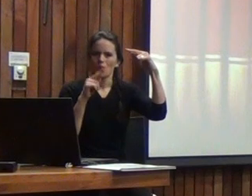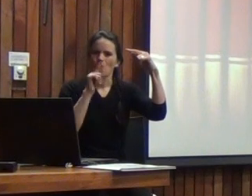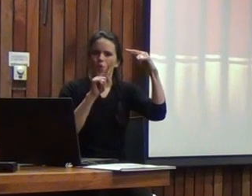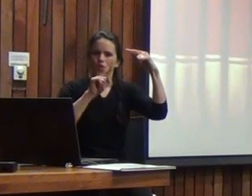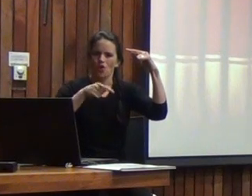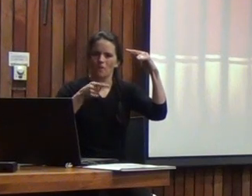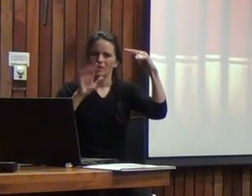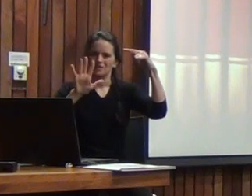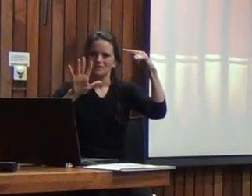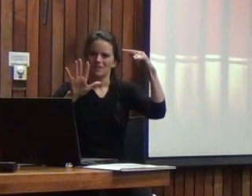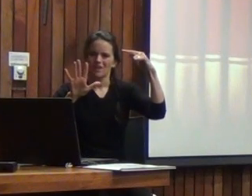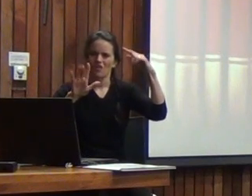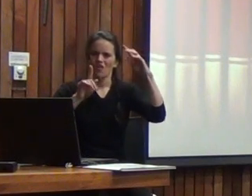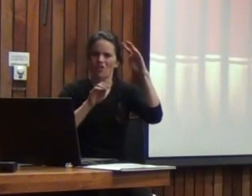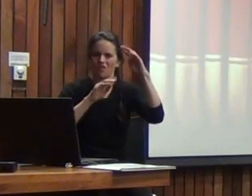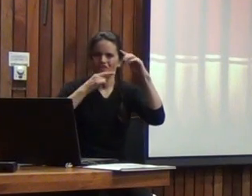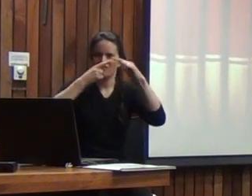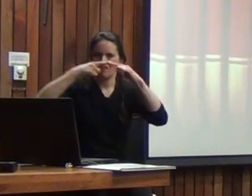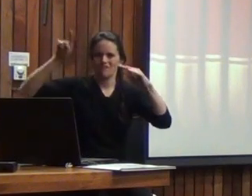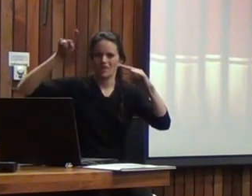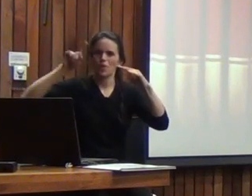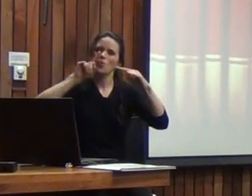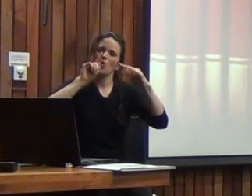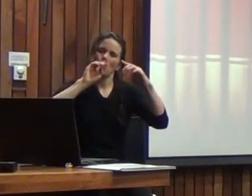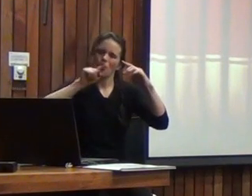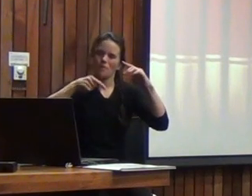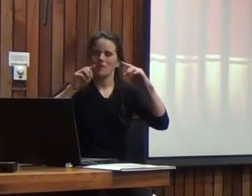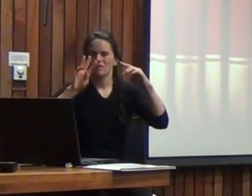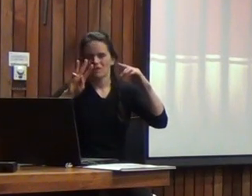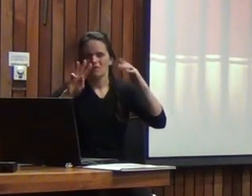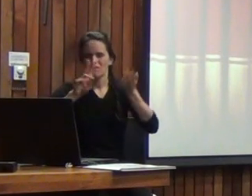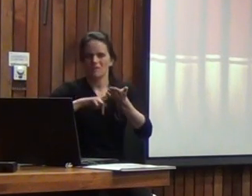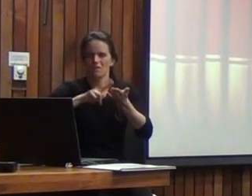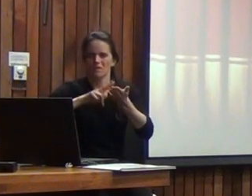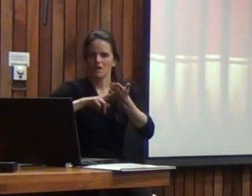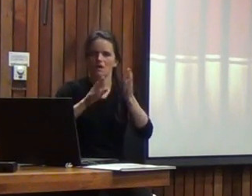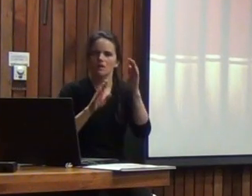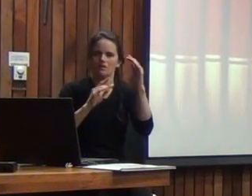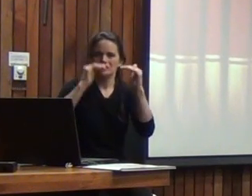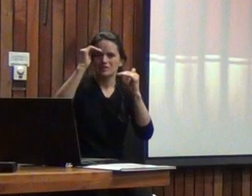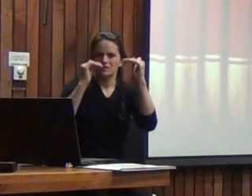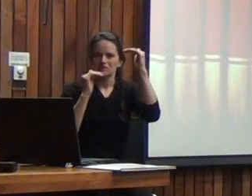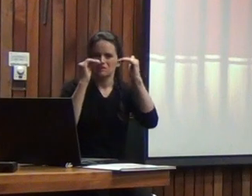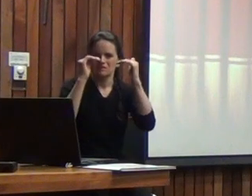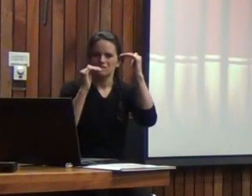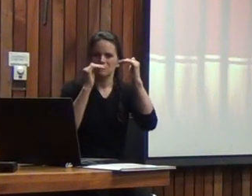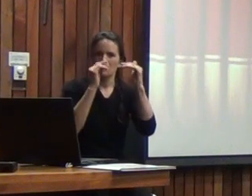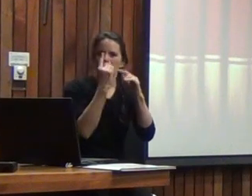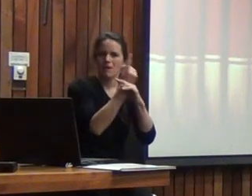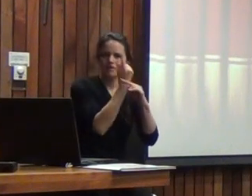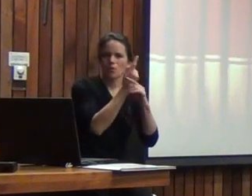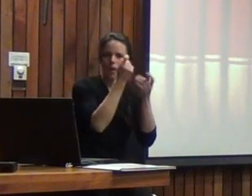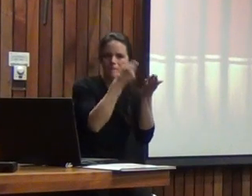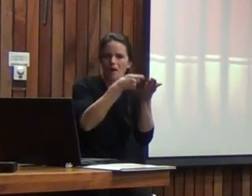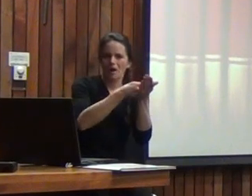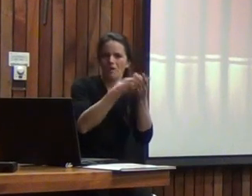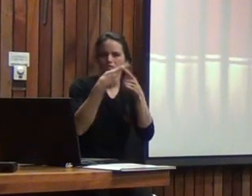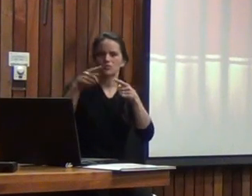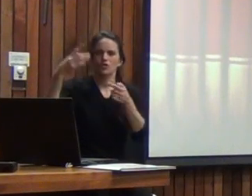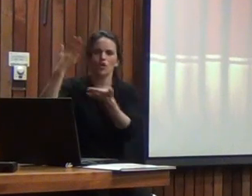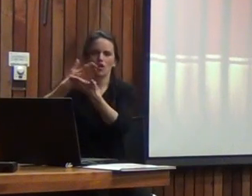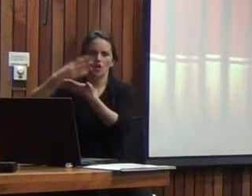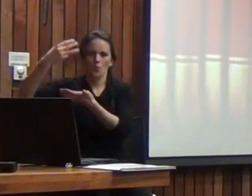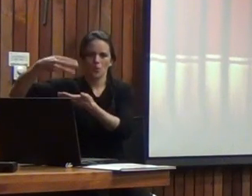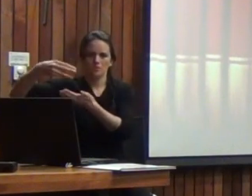,5% sesiones estándar 1,3% realidad de sesiones estándar entre el nivel particular pagado y el municipal ahora tenemos